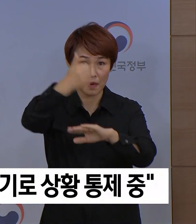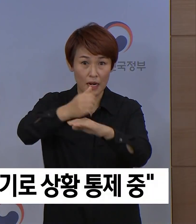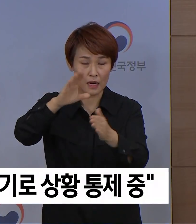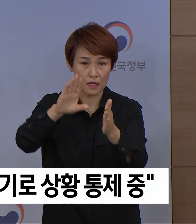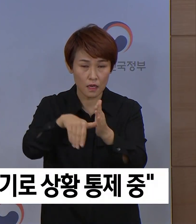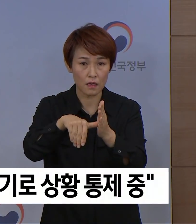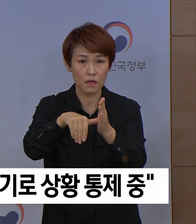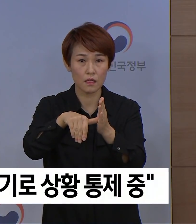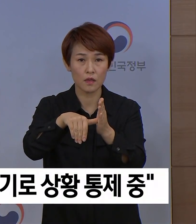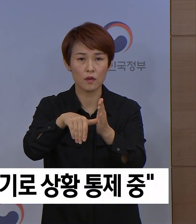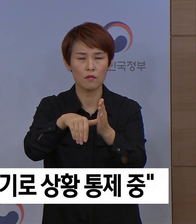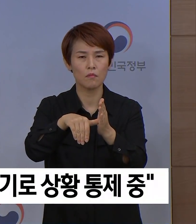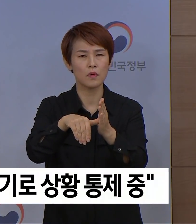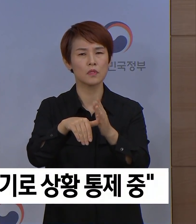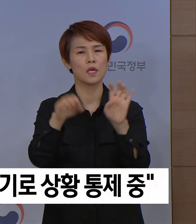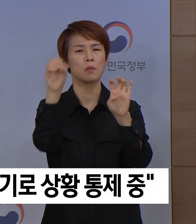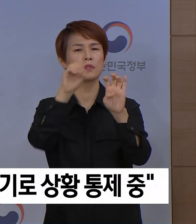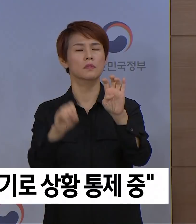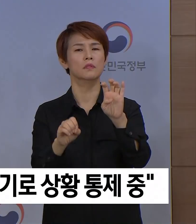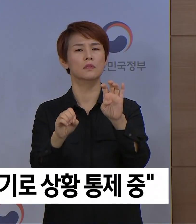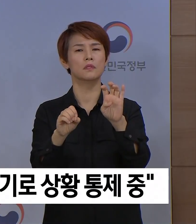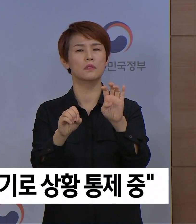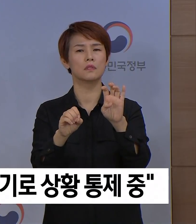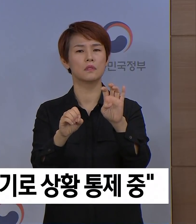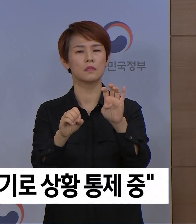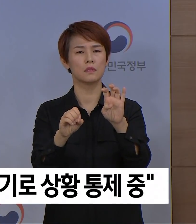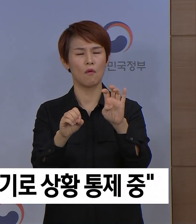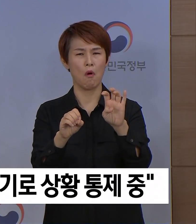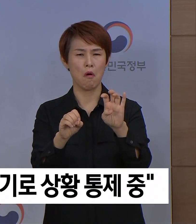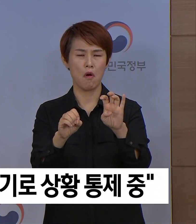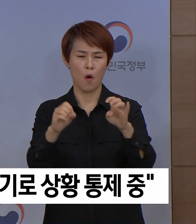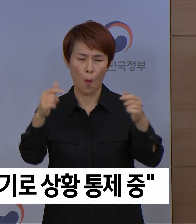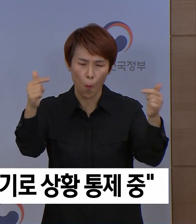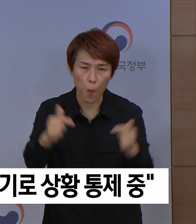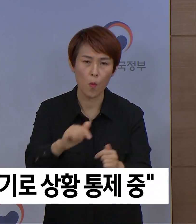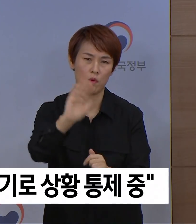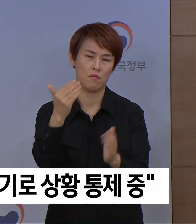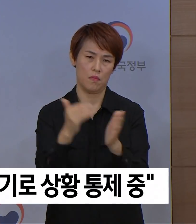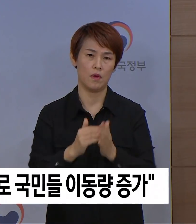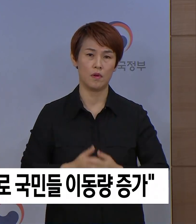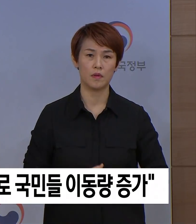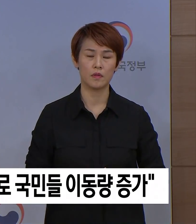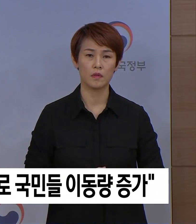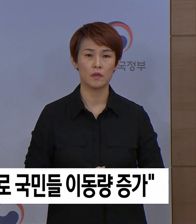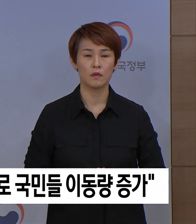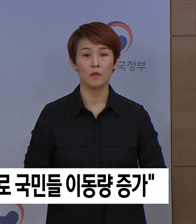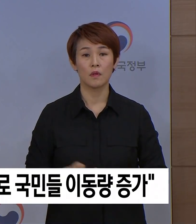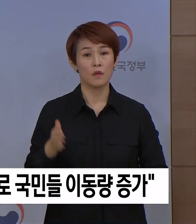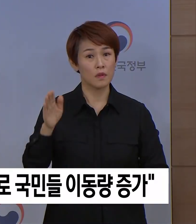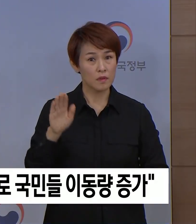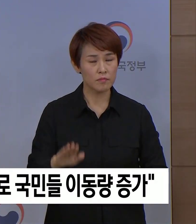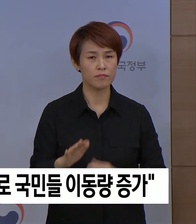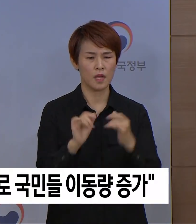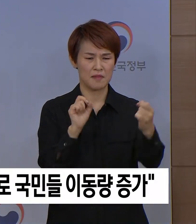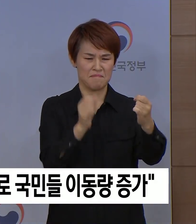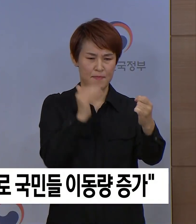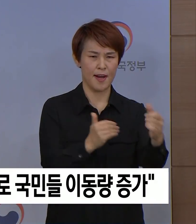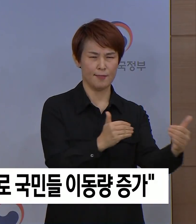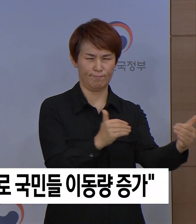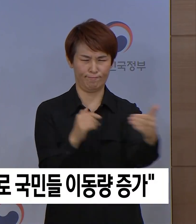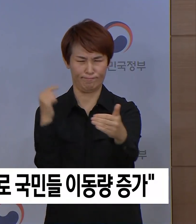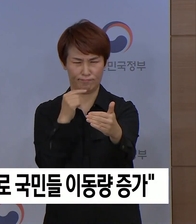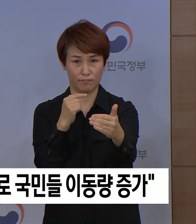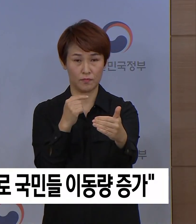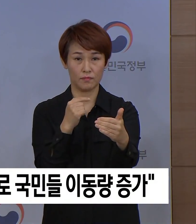4주차의 약 40% 수준으로 가장 크게 감소하였습니다. 반면 사회적 거리두기를